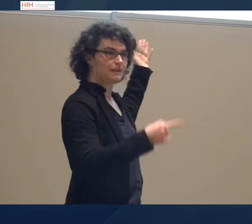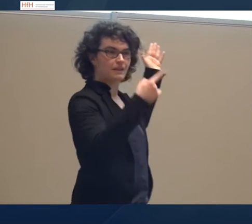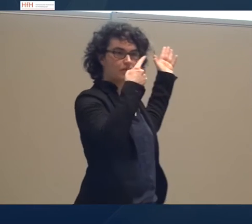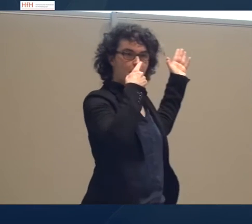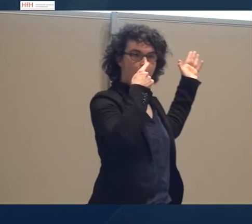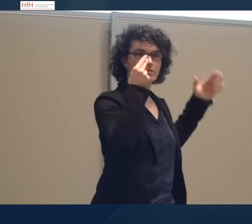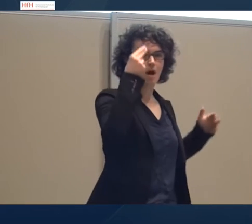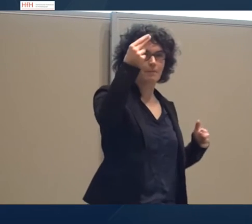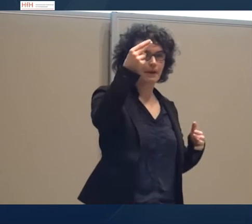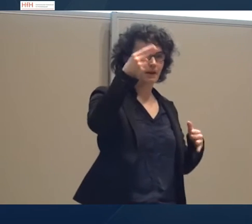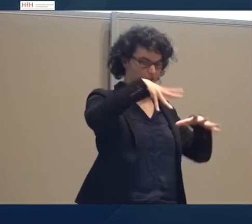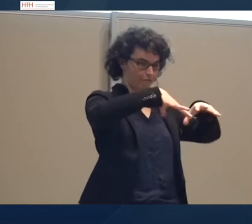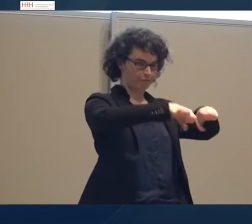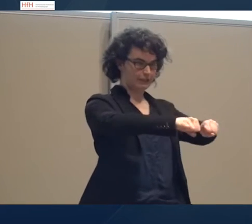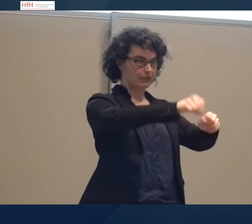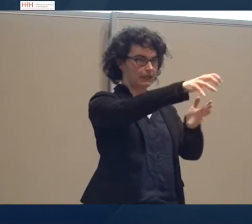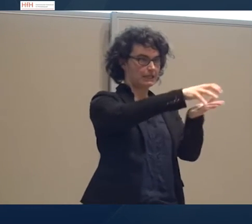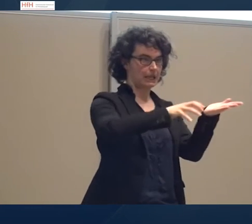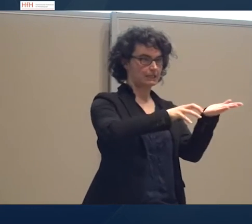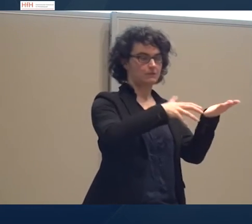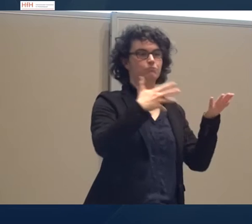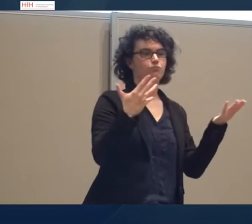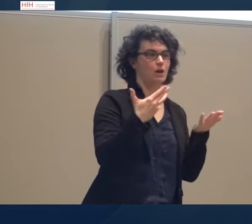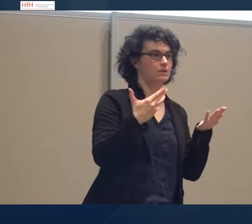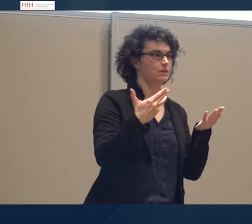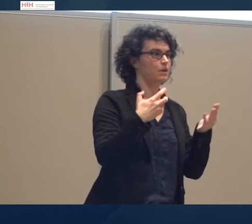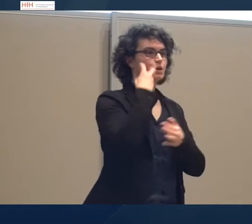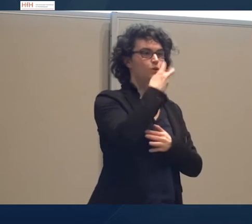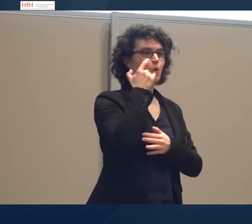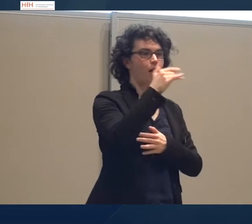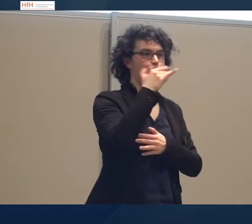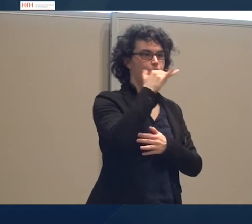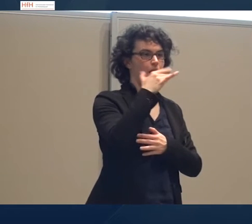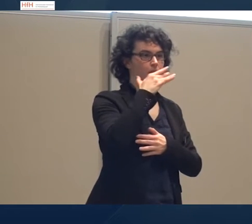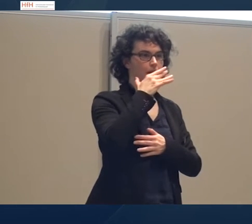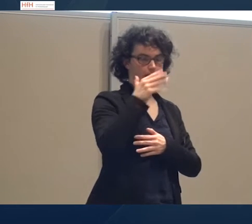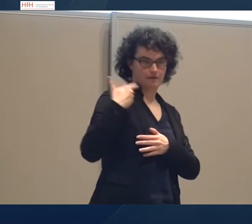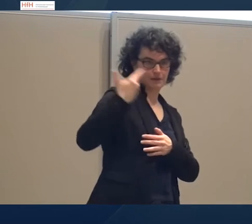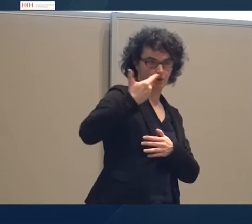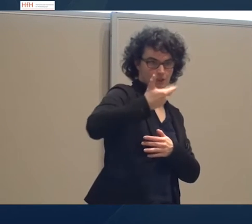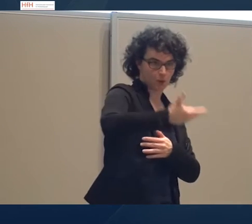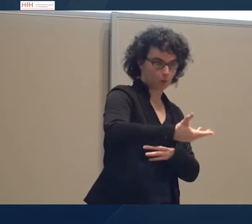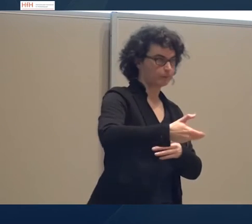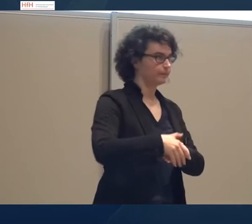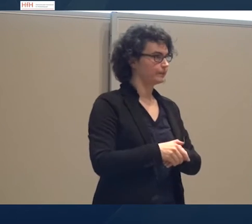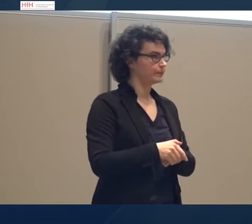leisten, also in der lautschsprachigen Tradition erst einmal gesehen. Sie leisten eine Verdauerung